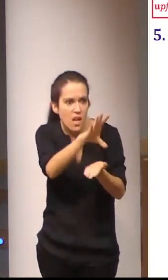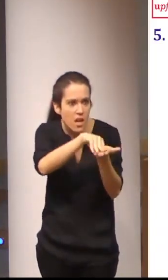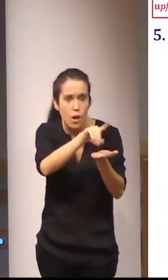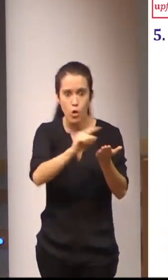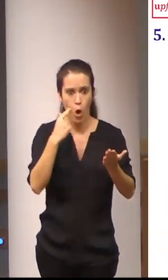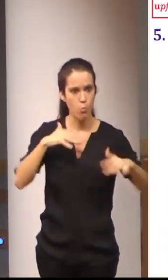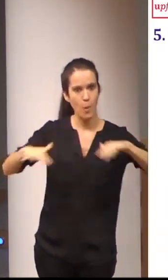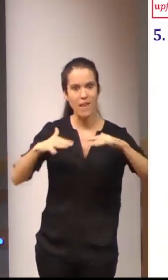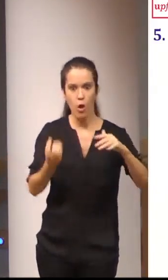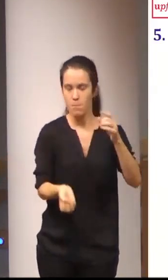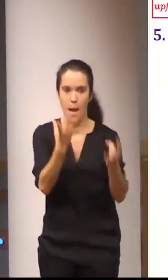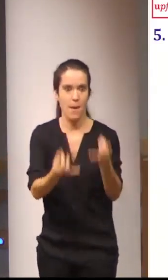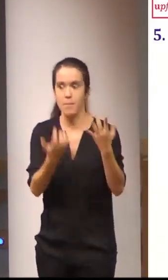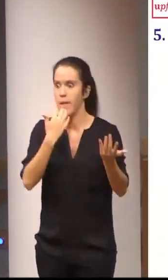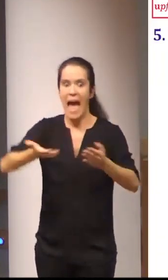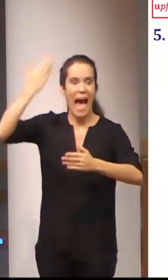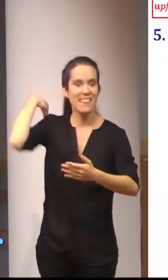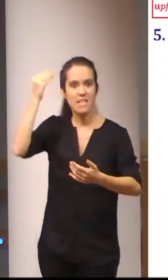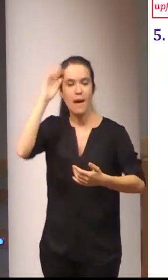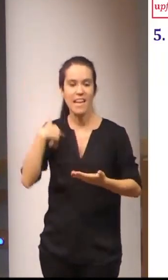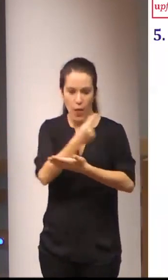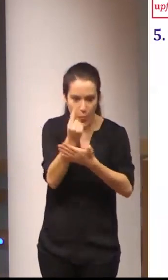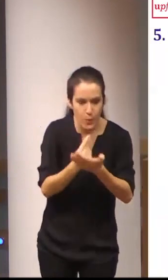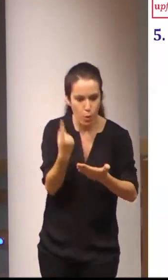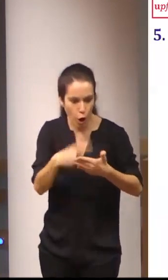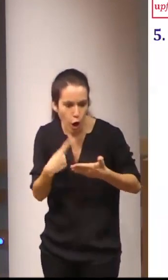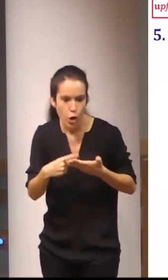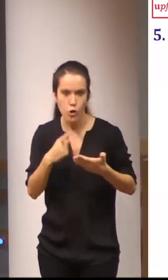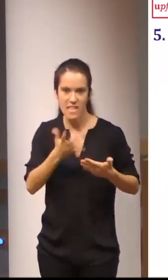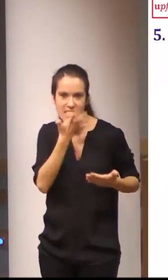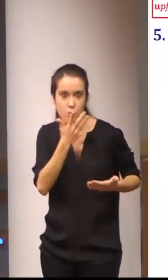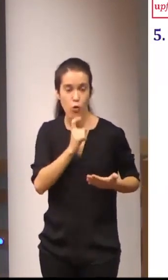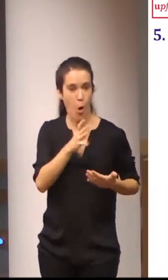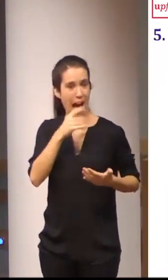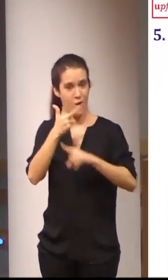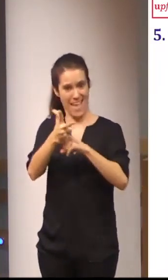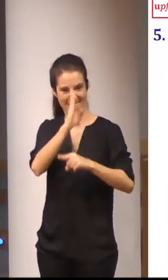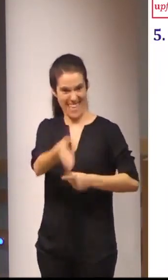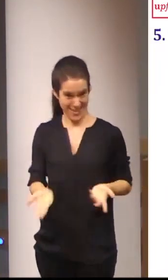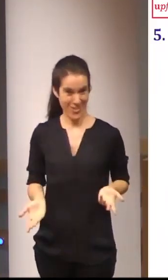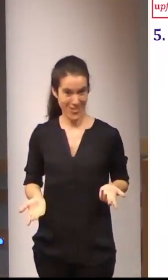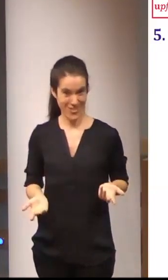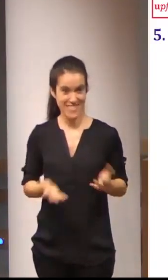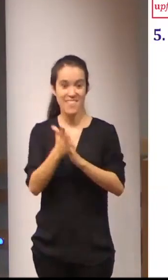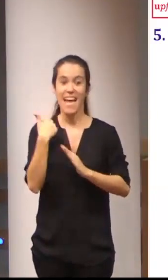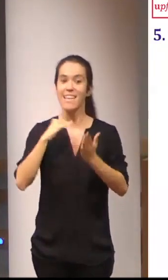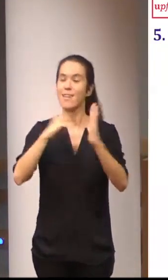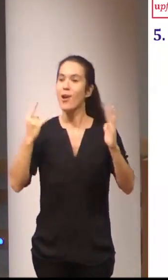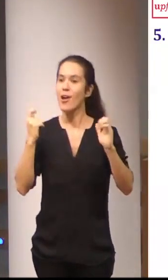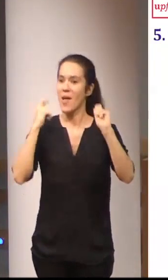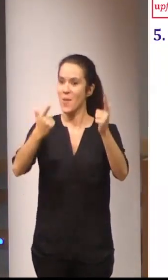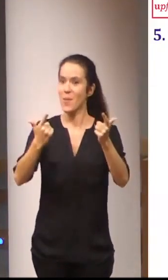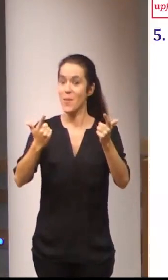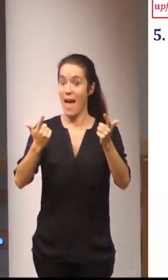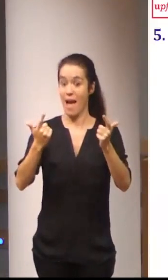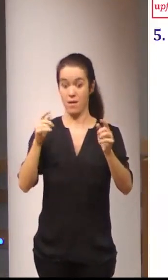movimiento es decir lo que antes dibujábamos ahora lo grabamos en definitiva un poco las tecnologías en el estudio de